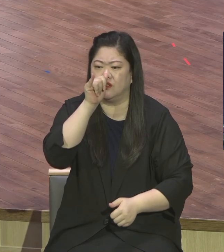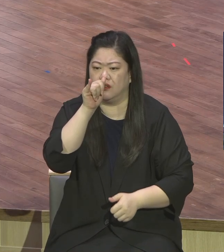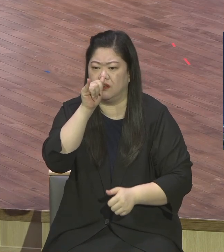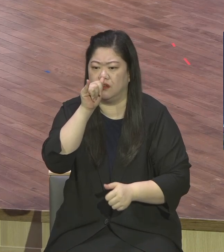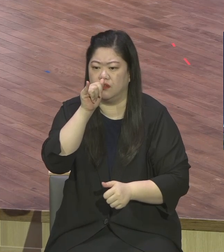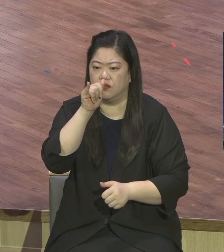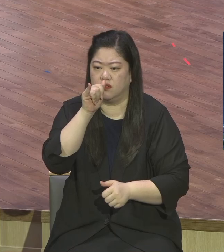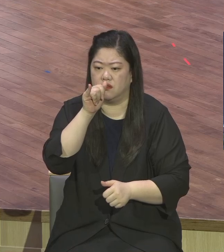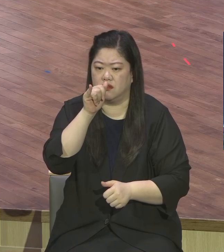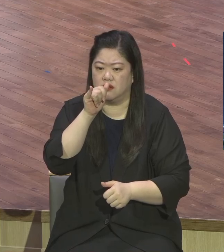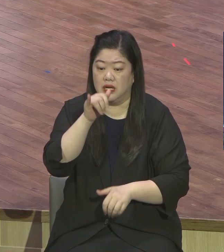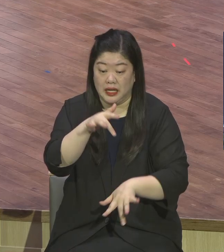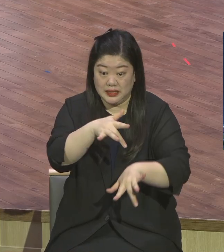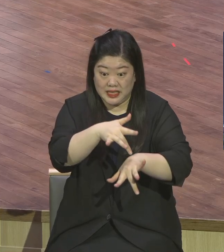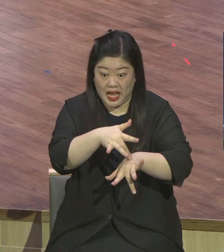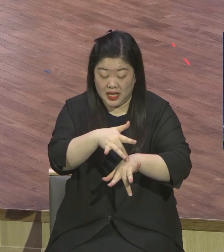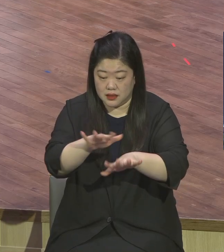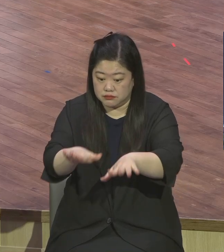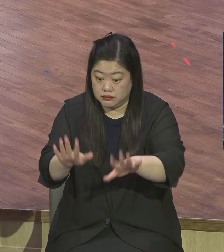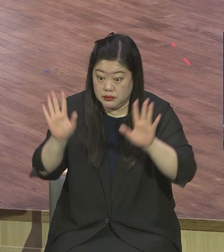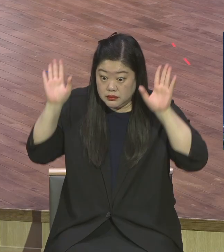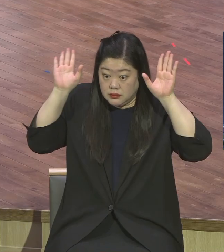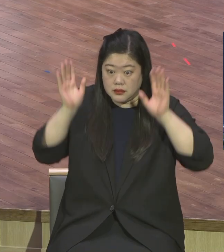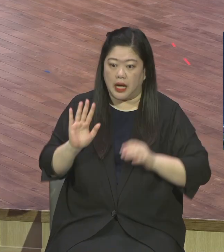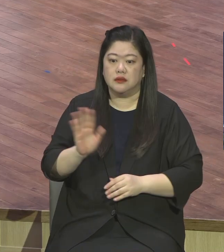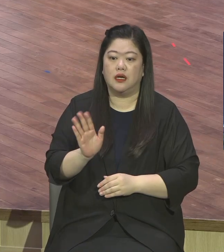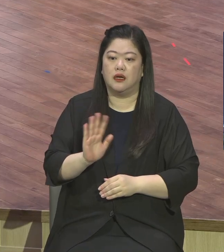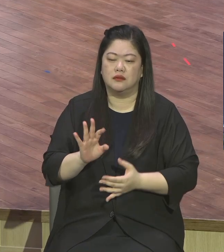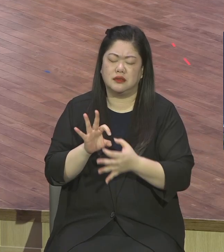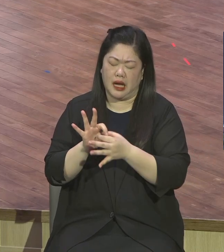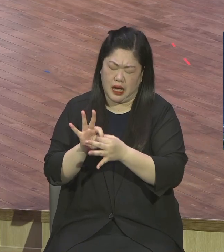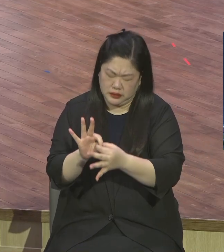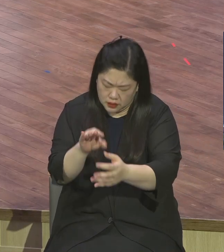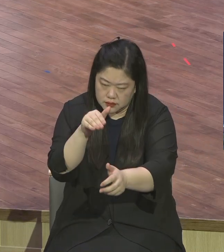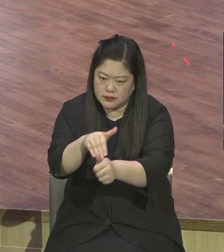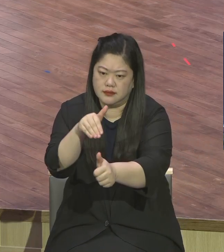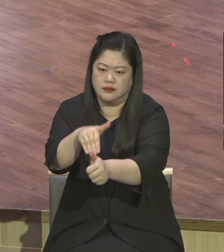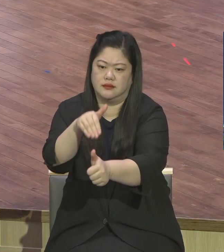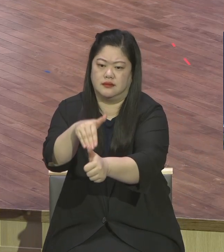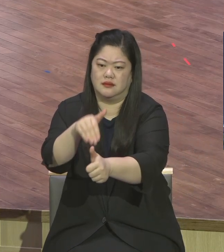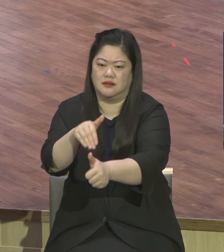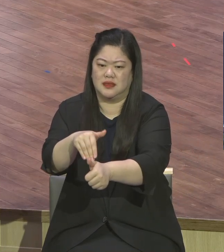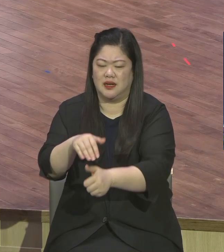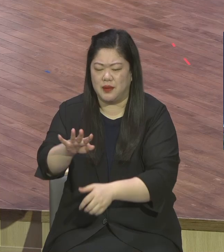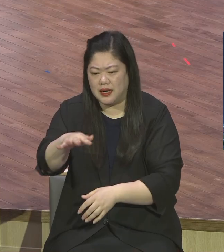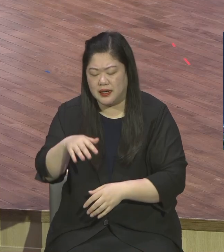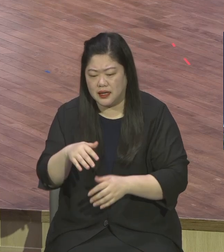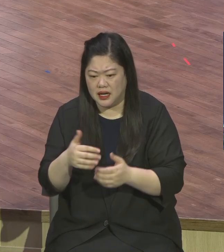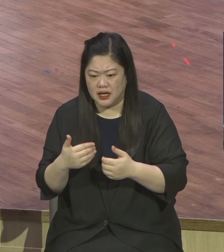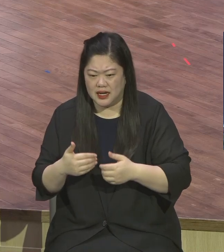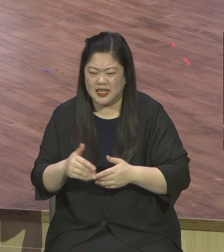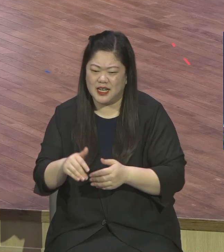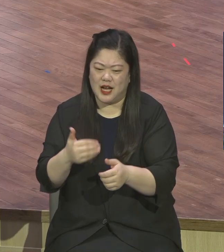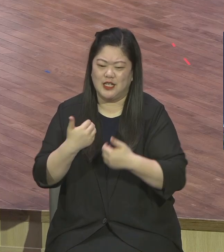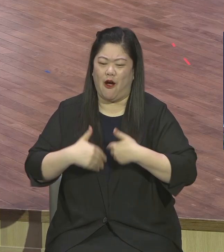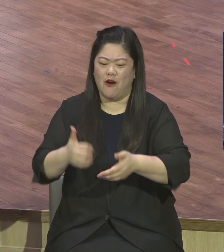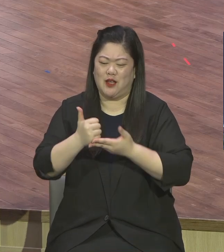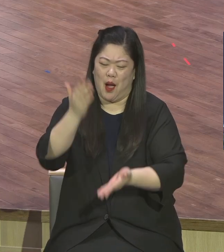갸우 구움만 받고 더 이상 하나님 주신 축복을 맛보지 못하도록 자꾸 영적으로